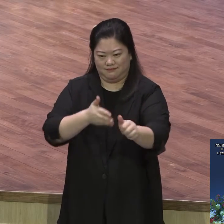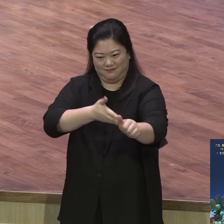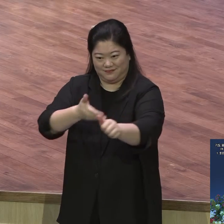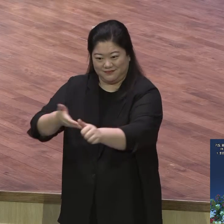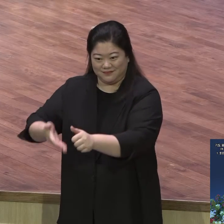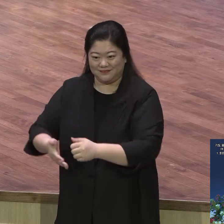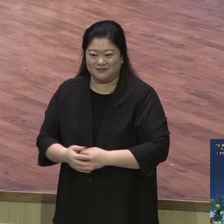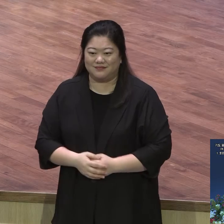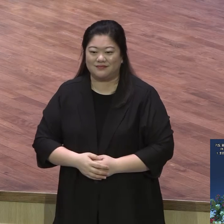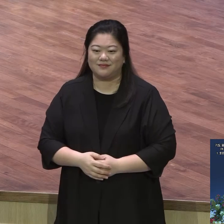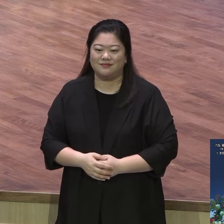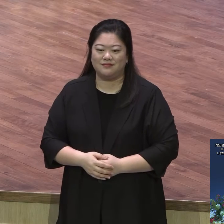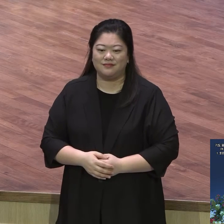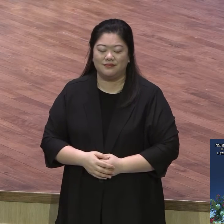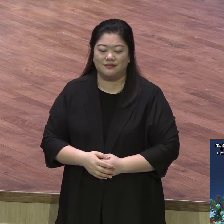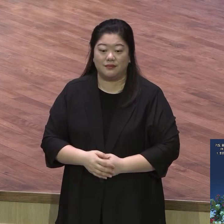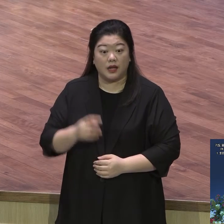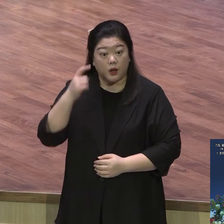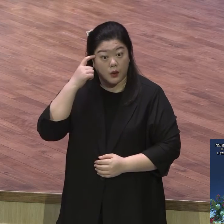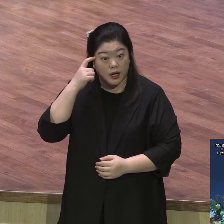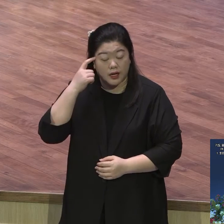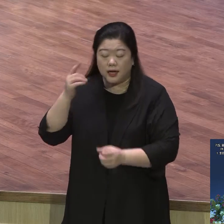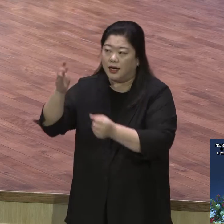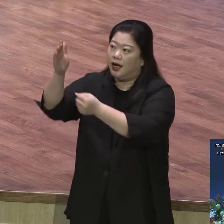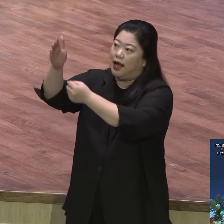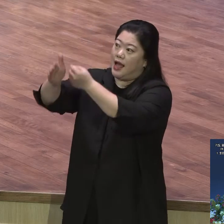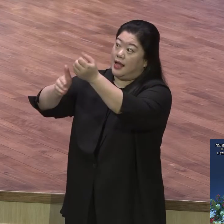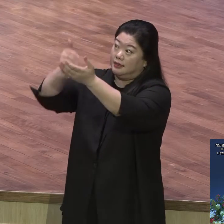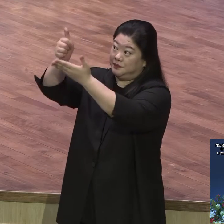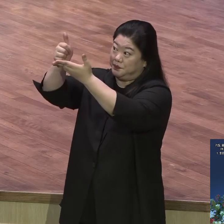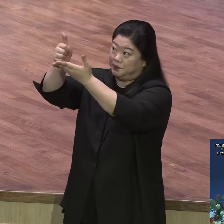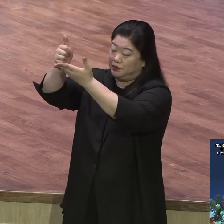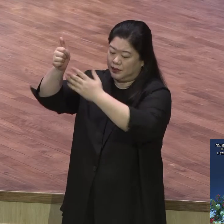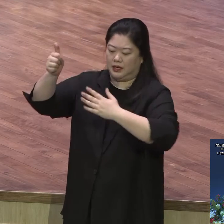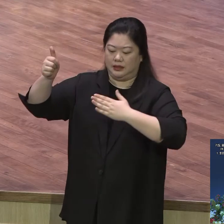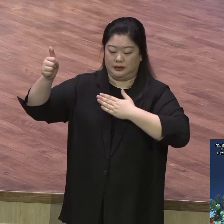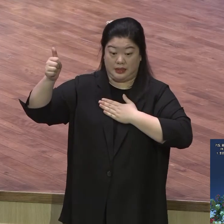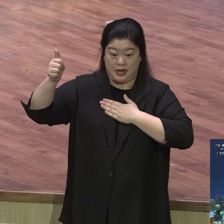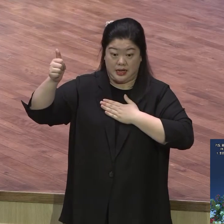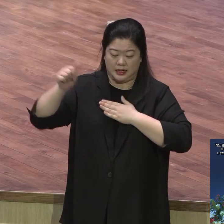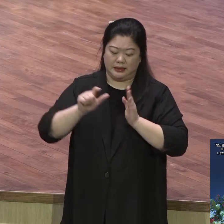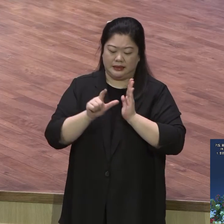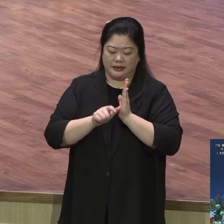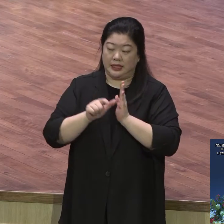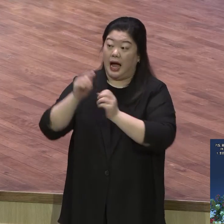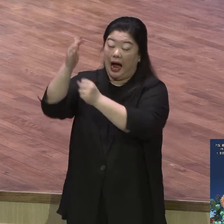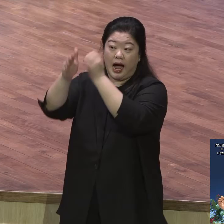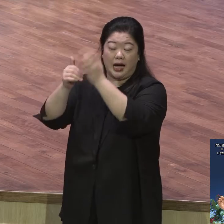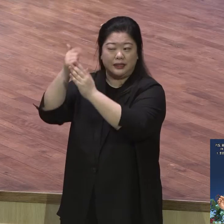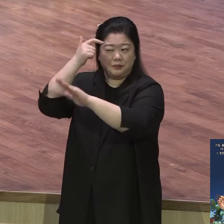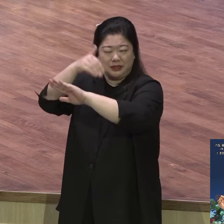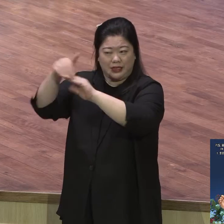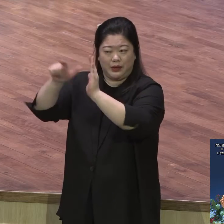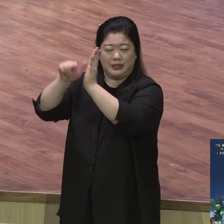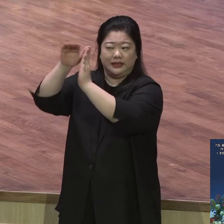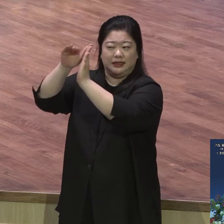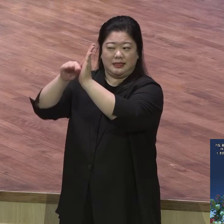하나님은 반드시 우리에게 가장 합당한 시간별에 따라서 응답해 주신다 그